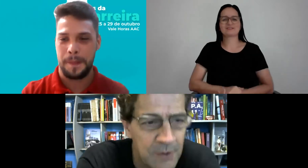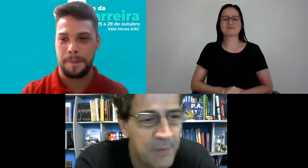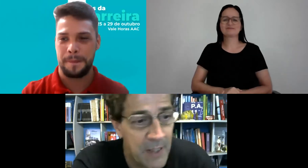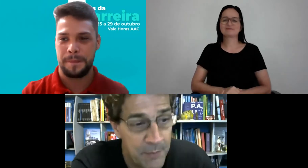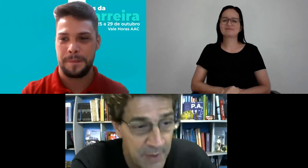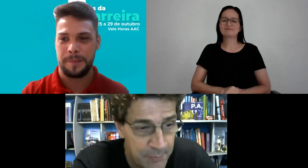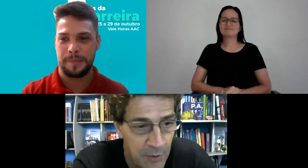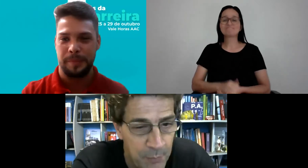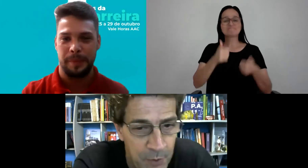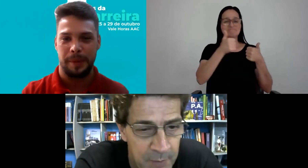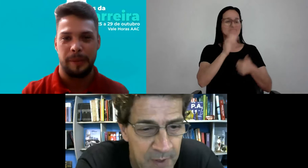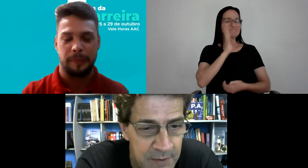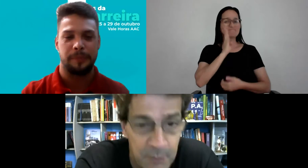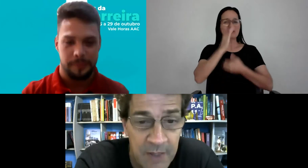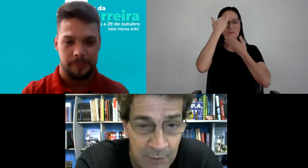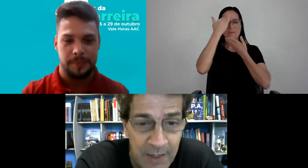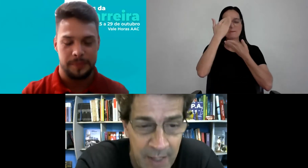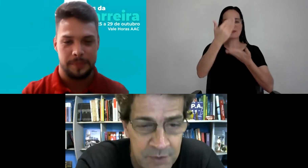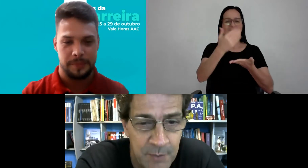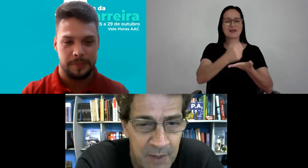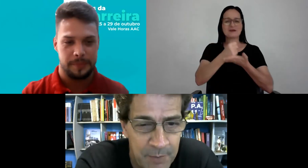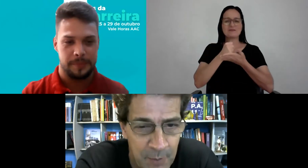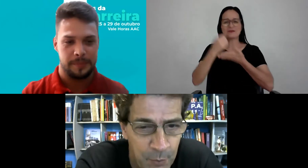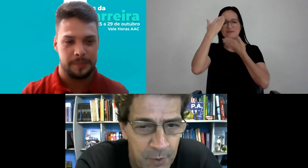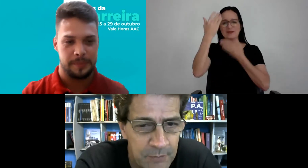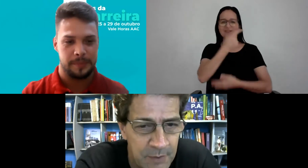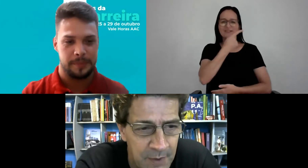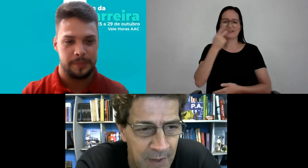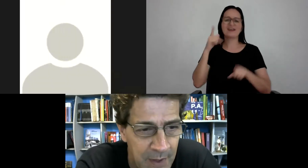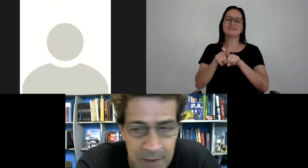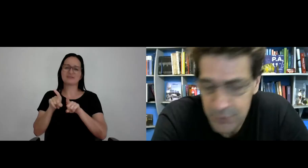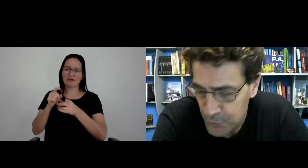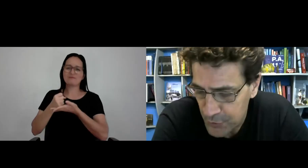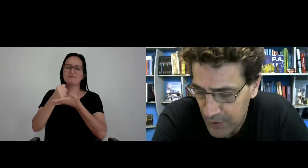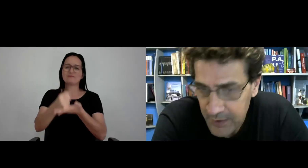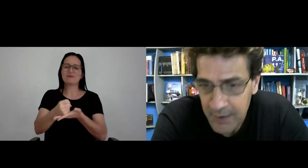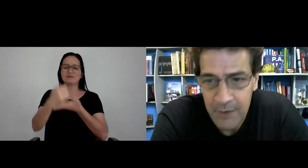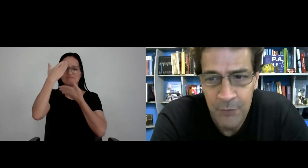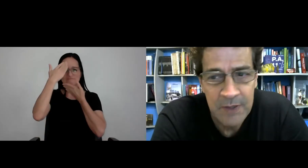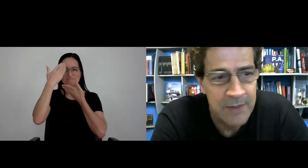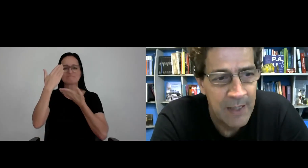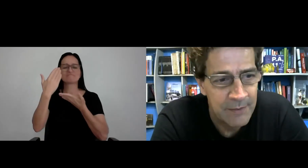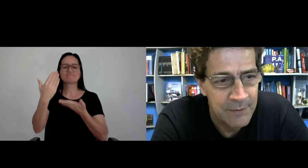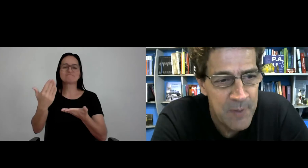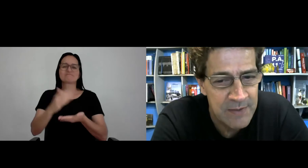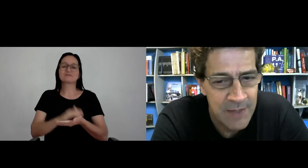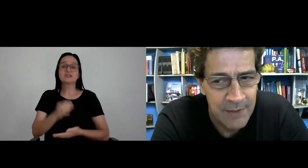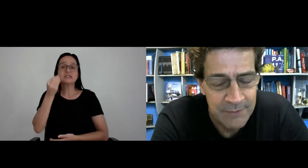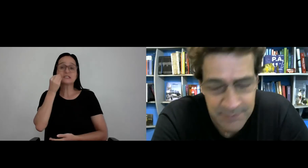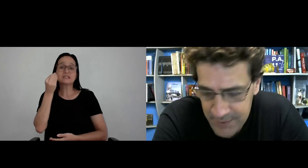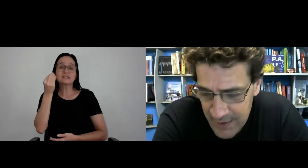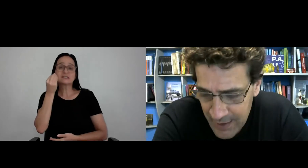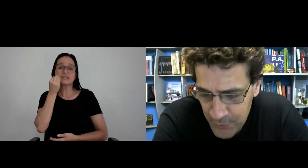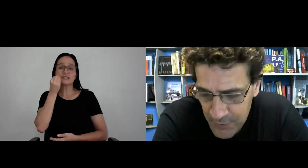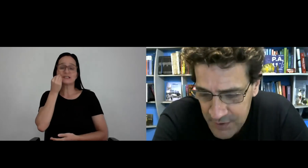Legal, o João. Obrigado pelo apoio e pela atenção. Obrigado a Kelly também pelo apoio. Agradeço muito aí. Vou tentar começar